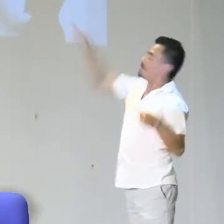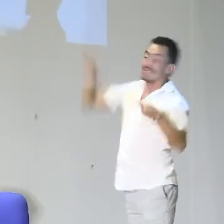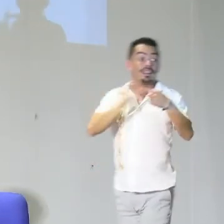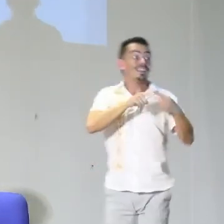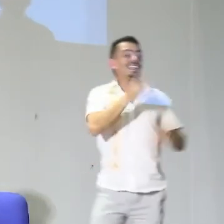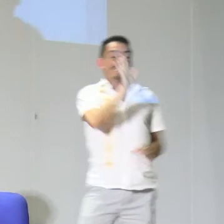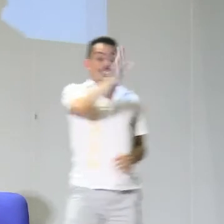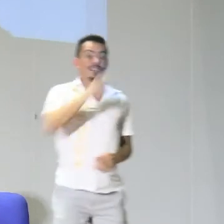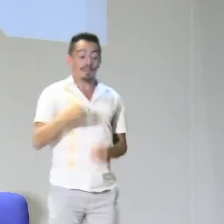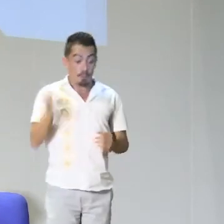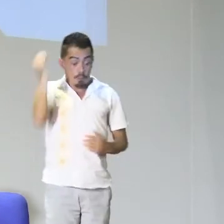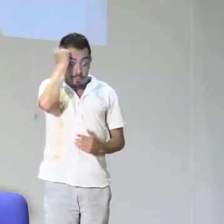Esa es la gran pregunta.